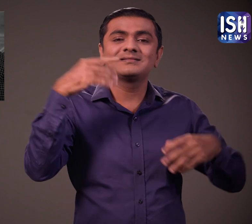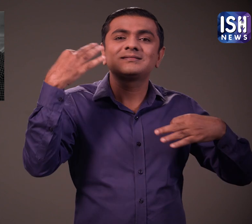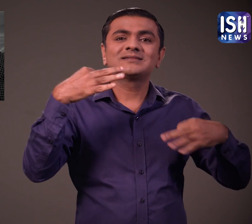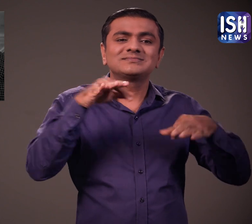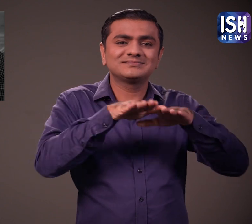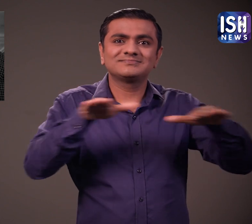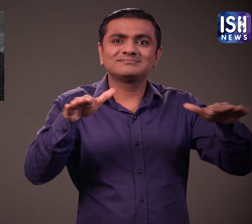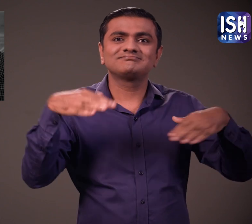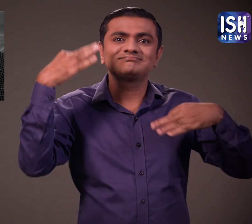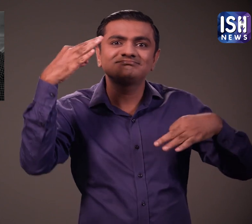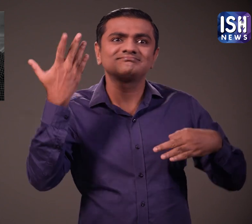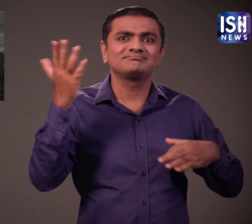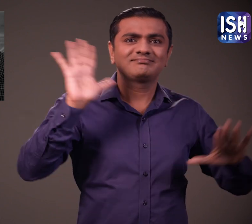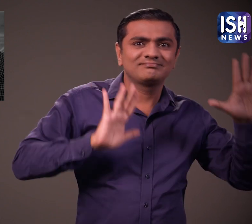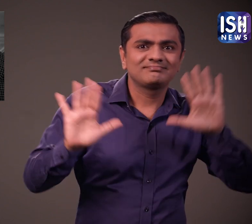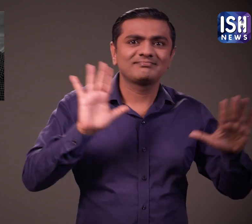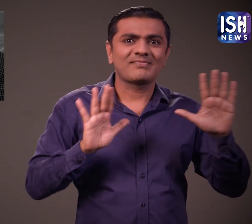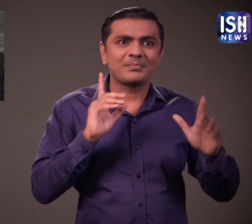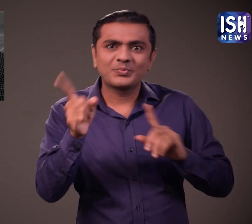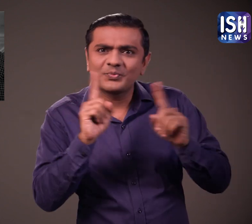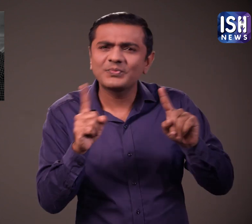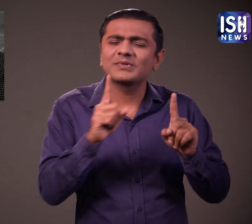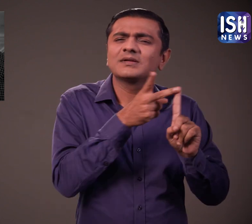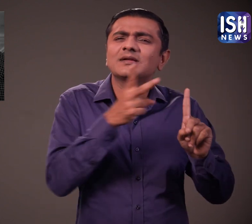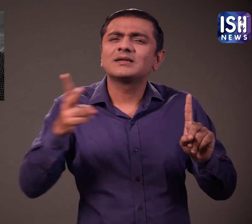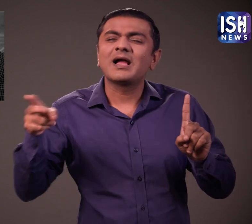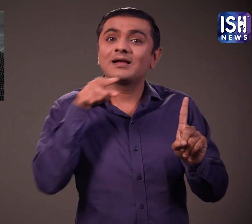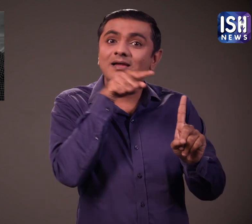काम किया। और इसे फिल्मों में अभिनई की नीव मानते थे